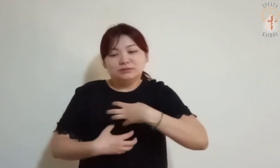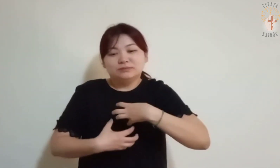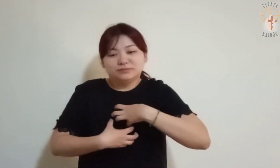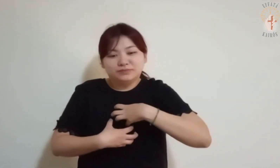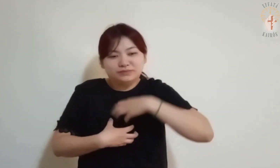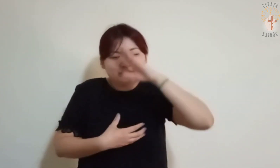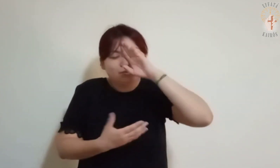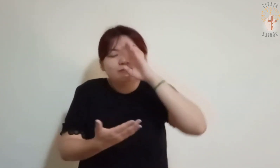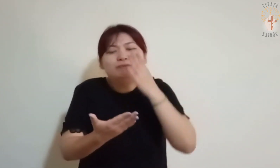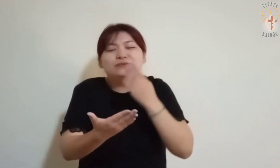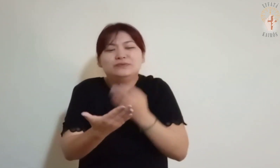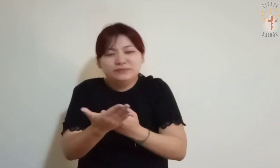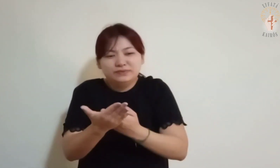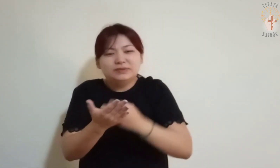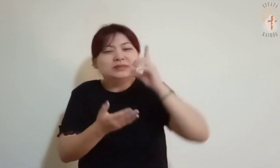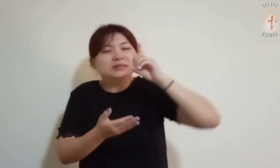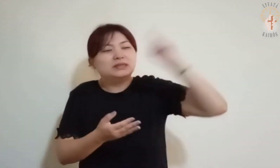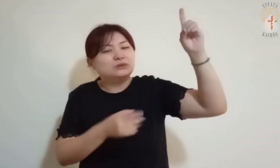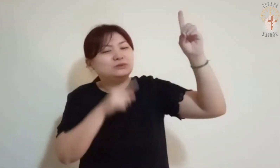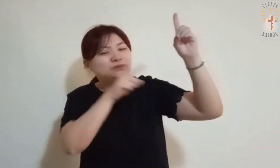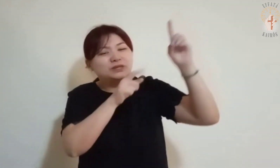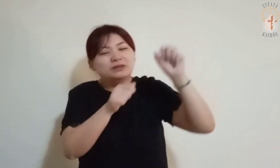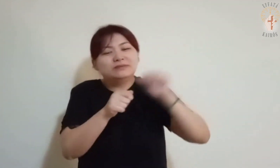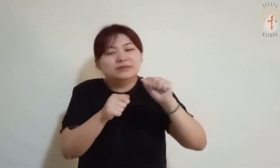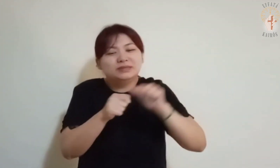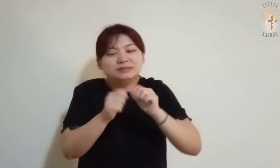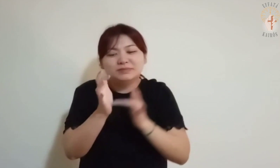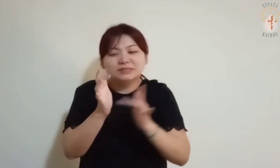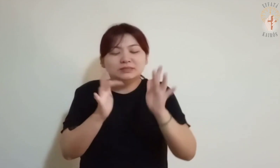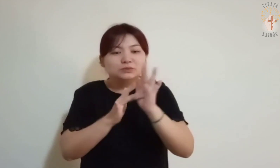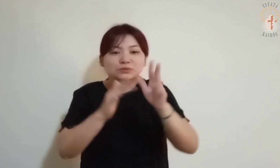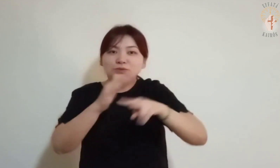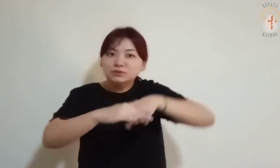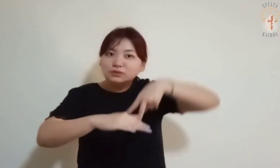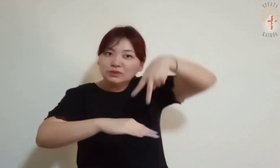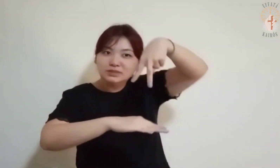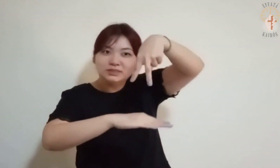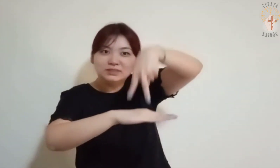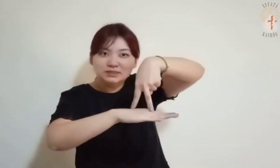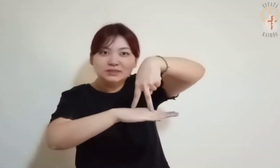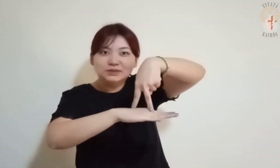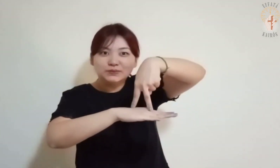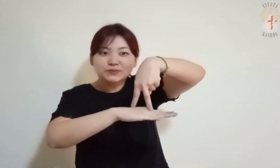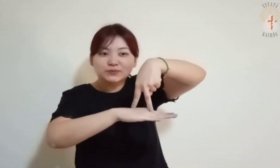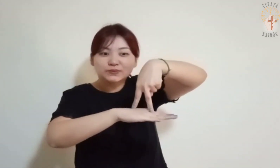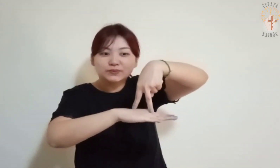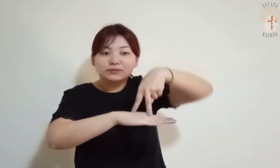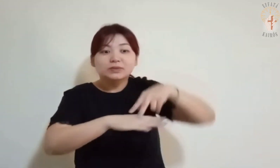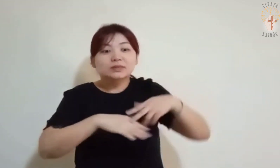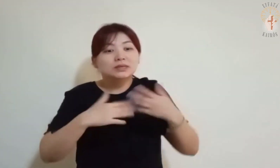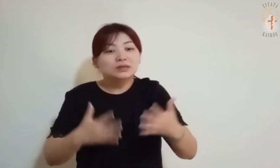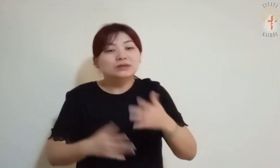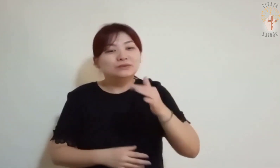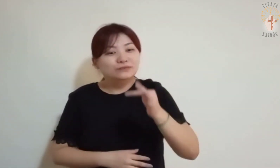creres que Deus o ressuscitou dos mortos